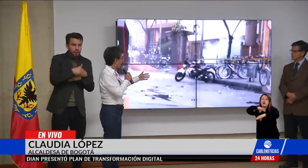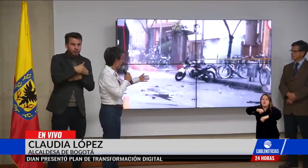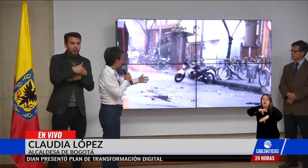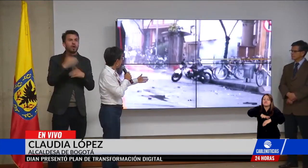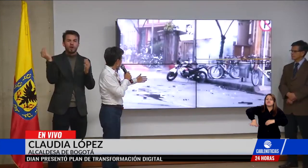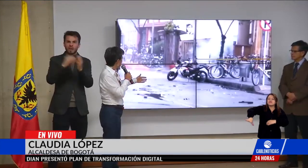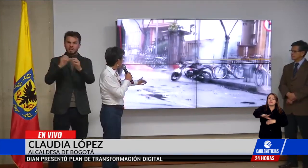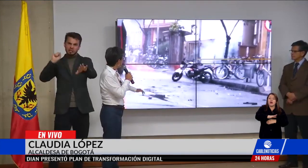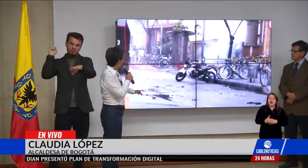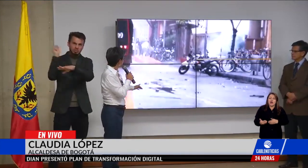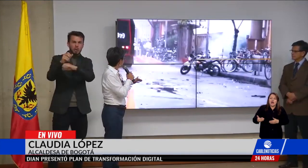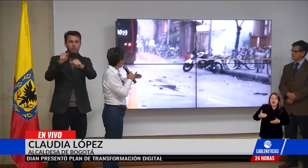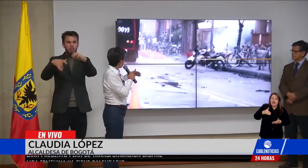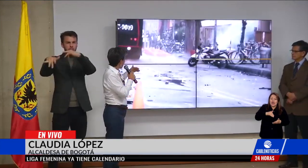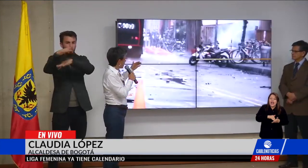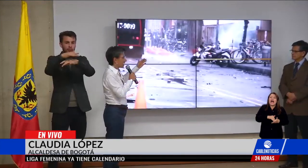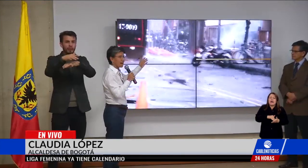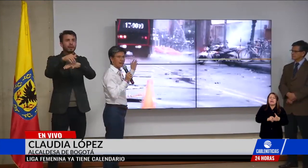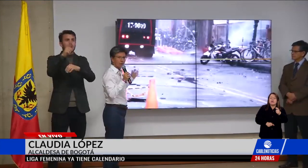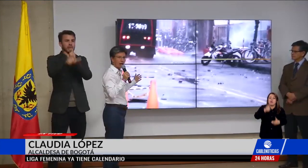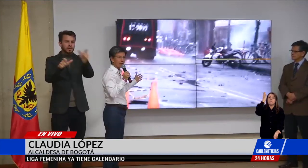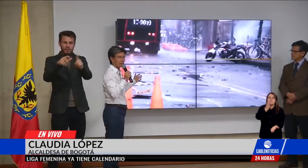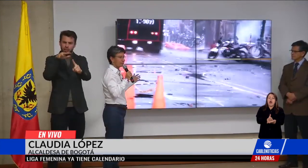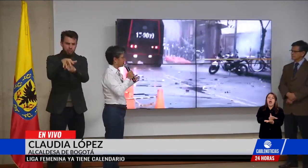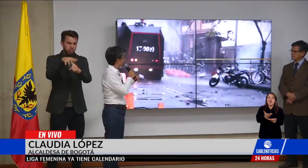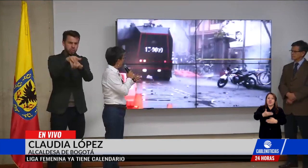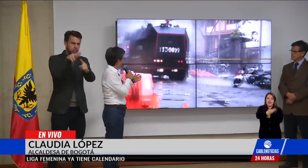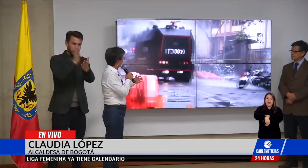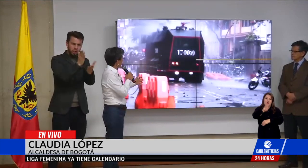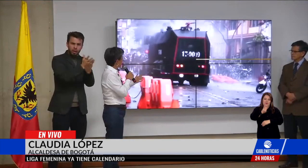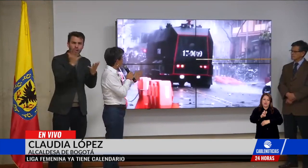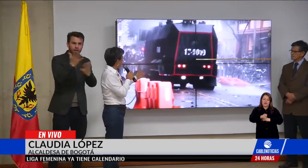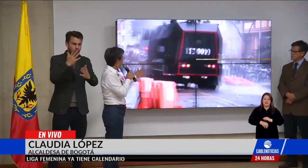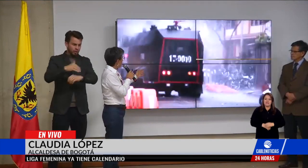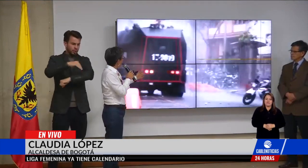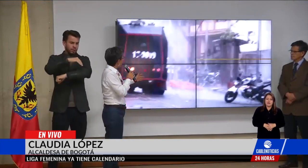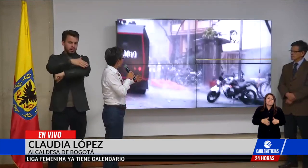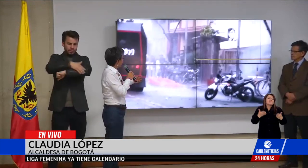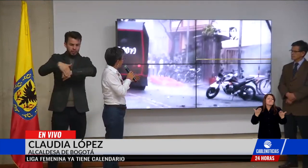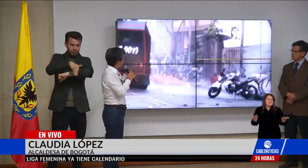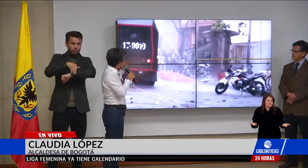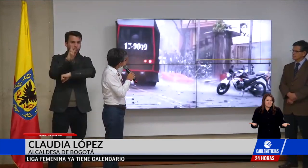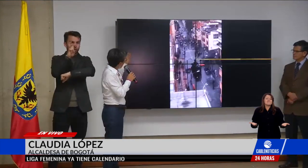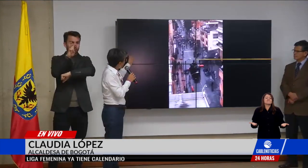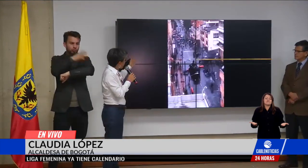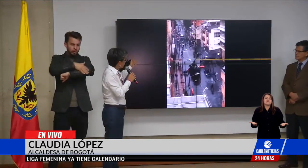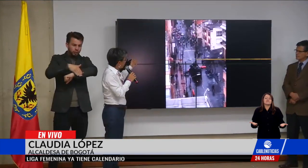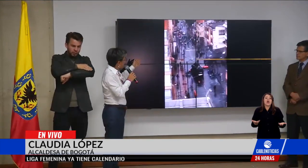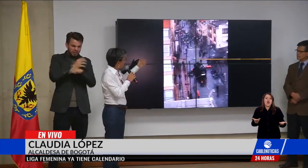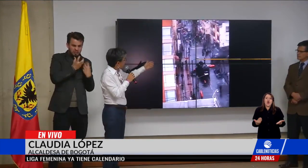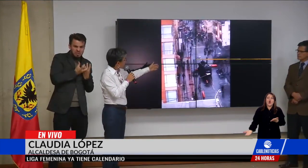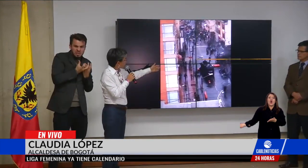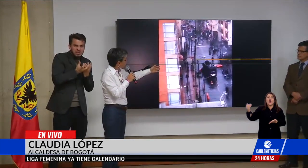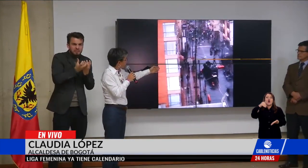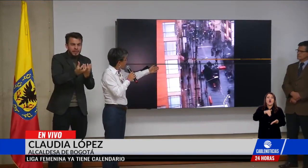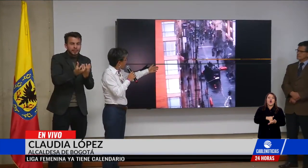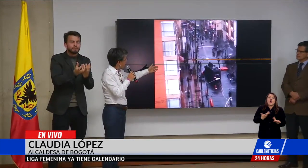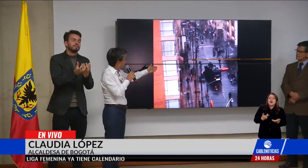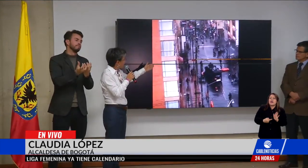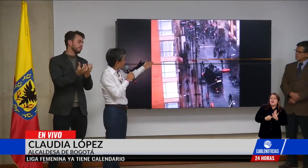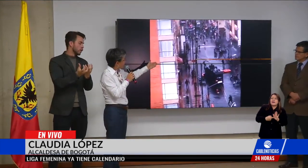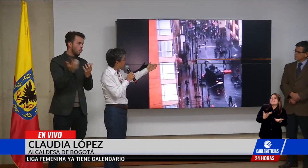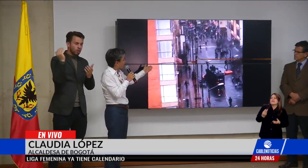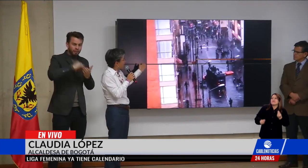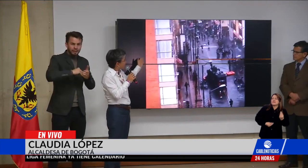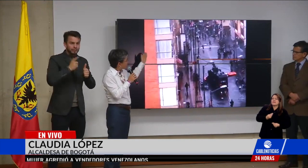Nuevamente causan heridos en la carrera octava, razón por la cual nuevamente, como recurso de